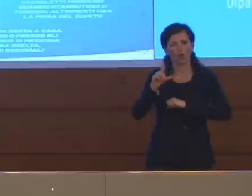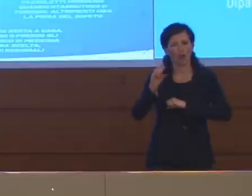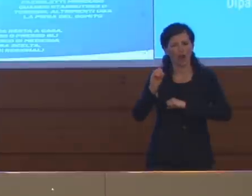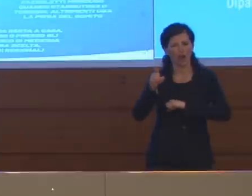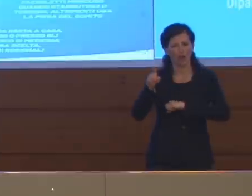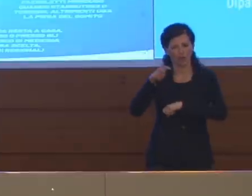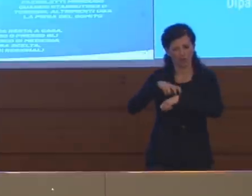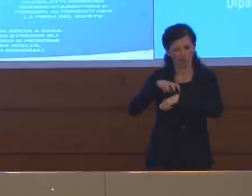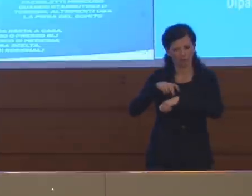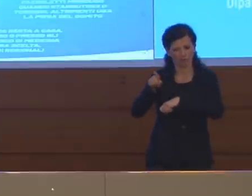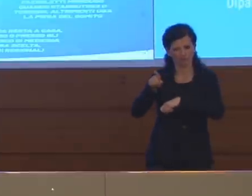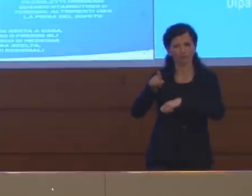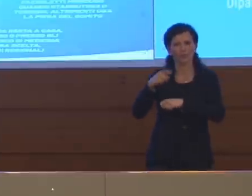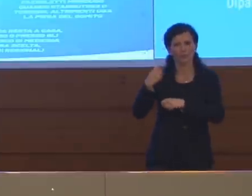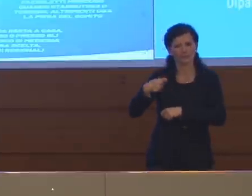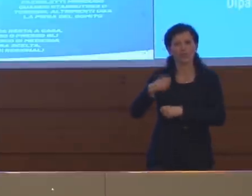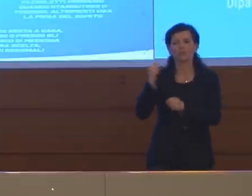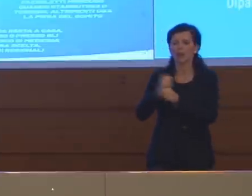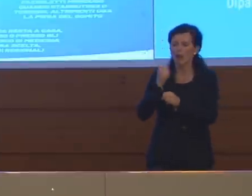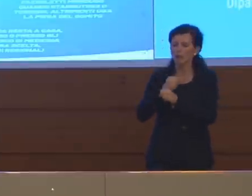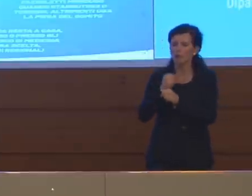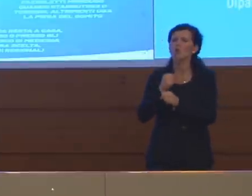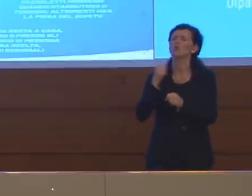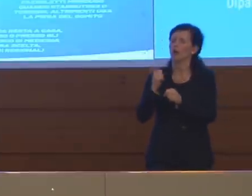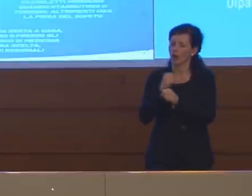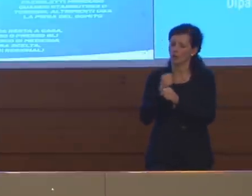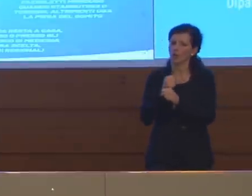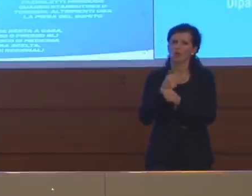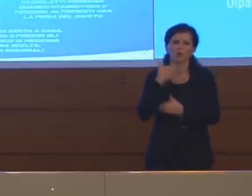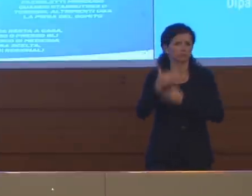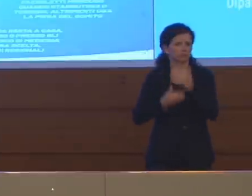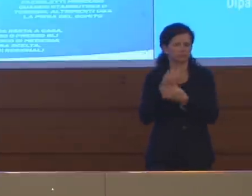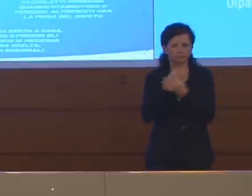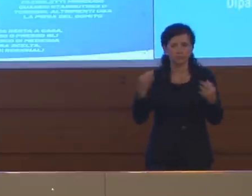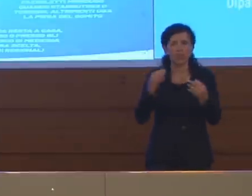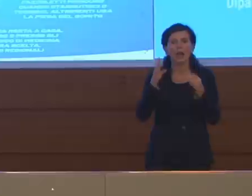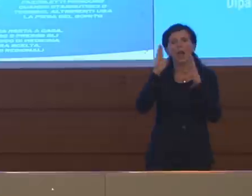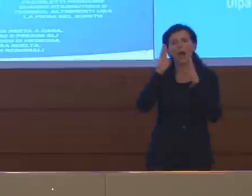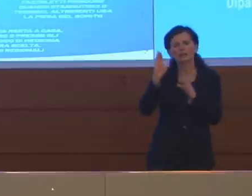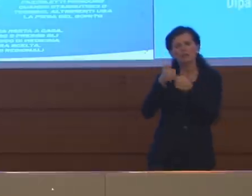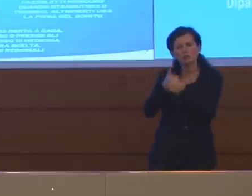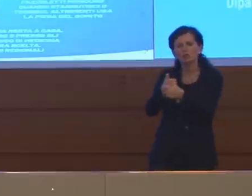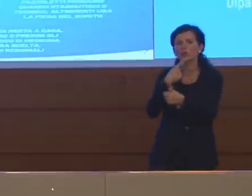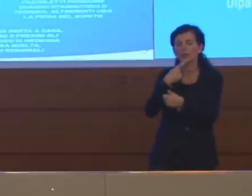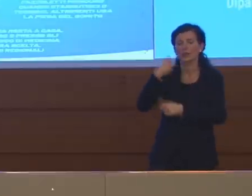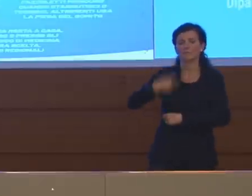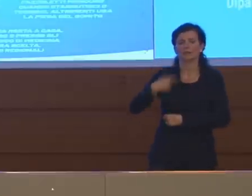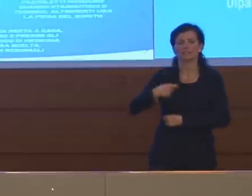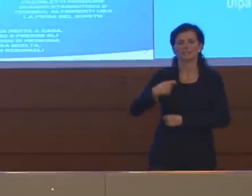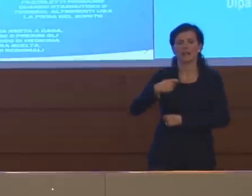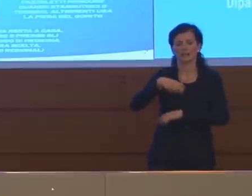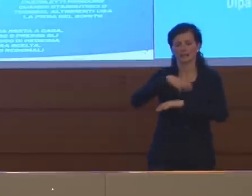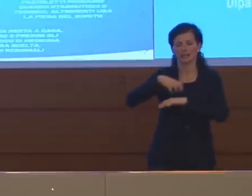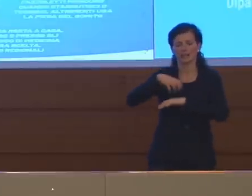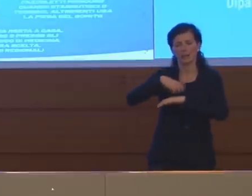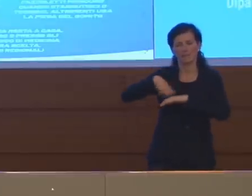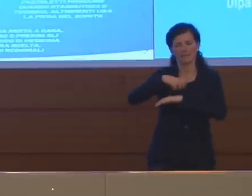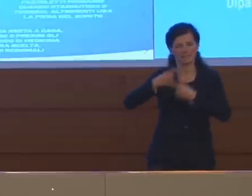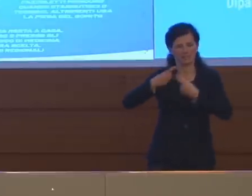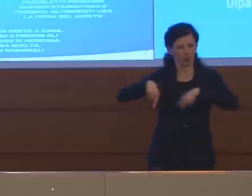sia stato fatto e portato all'attenzione del Presidente del Consiglio dei Ministri che l'aveva nominato. Quindi si può anche